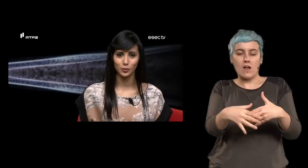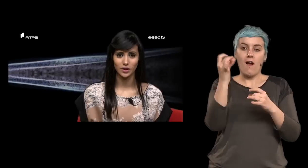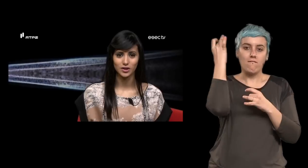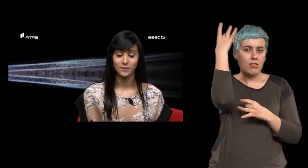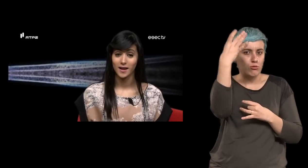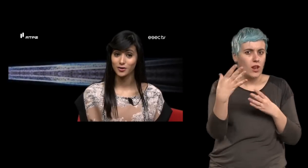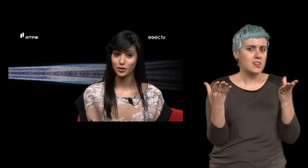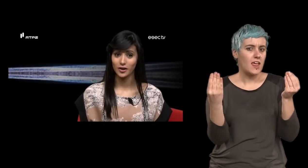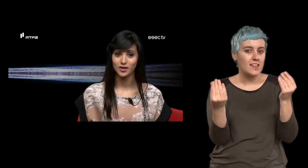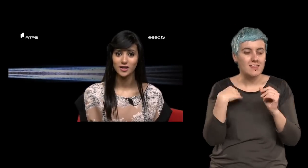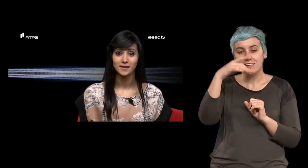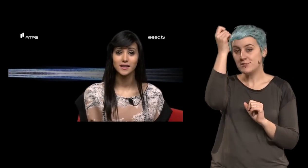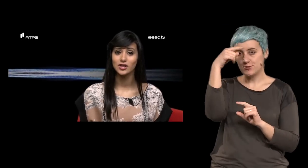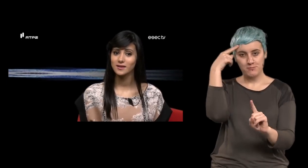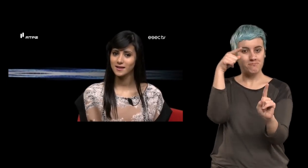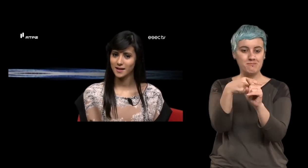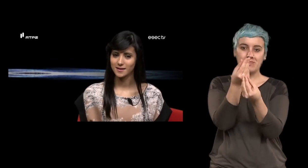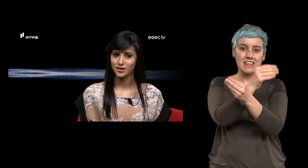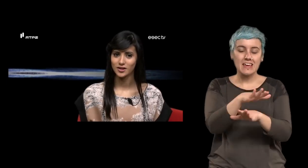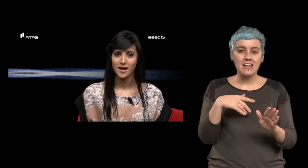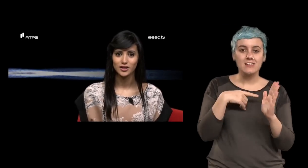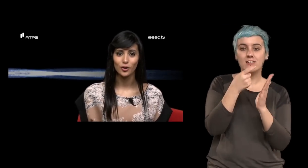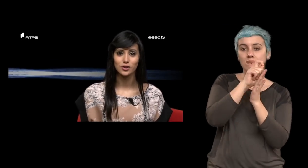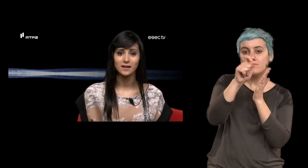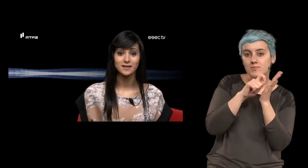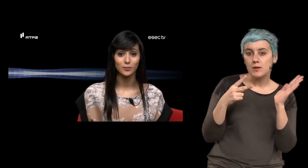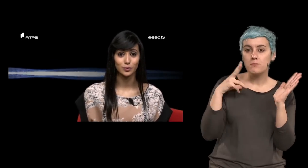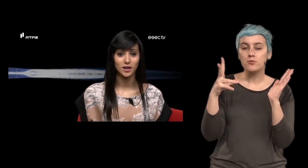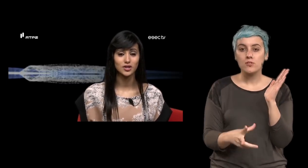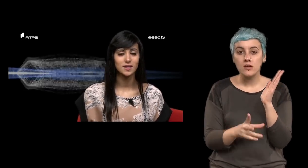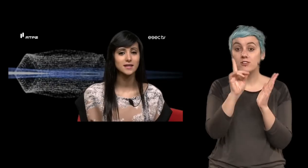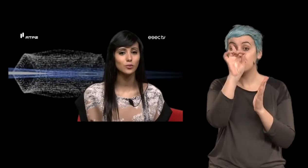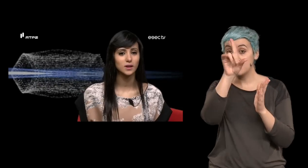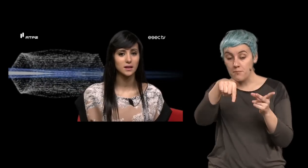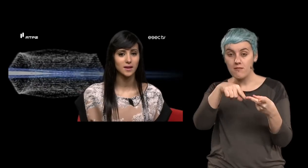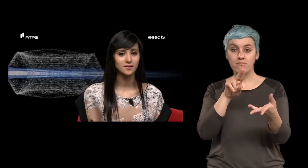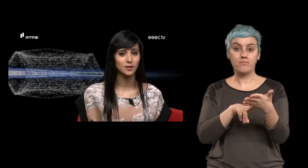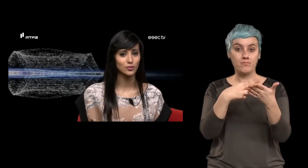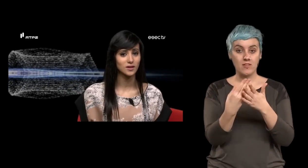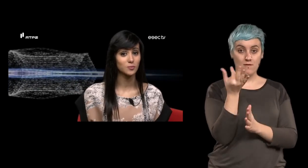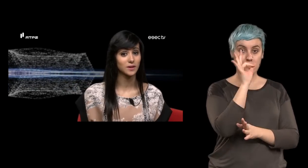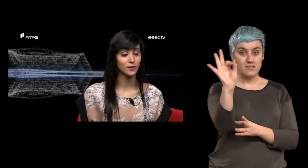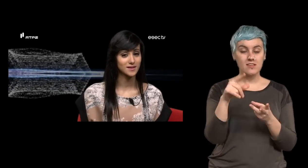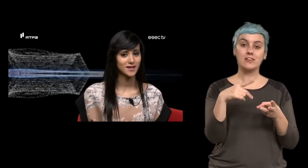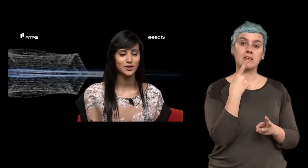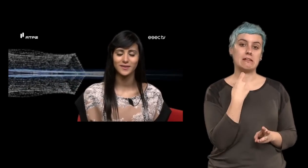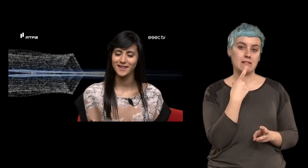as histórias dirigidas a crianças estão escritas em português e simultaneamente traduzidas para francês e inglês